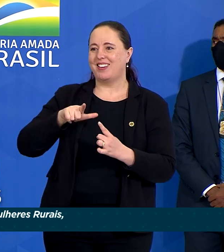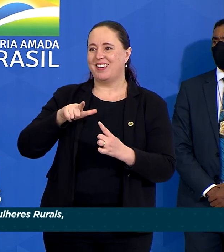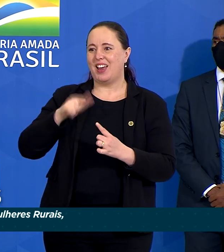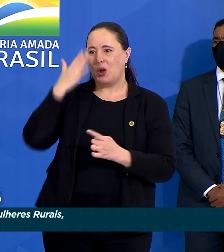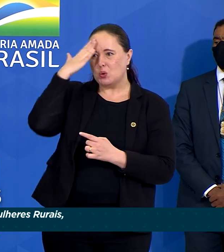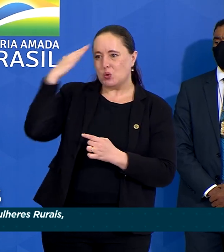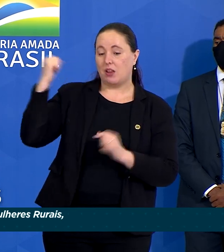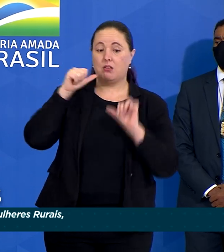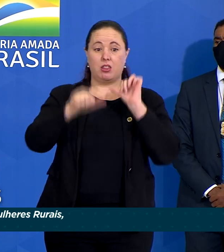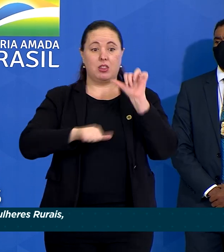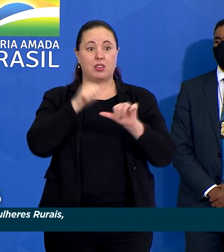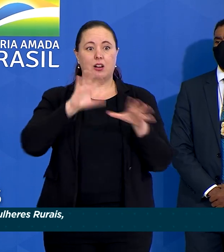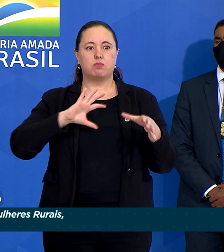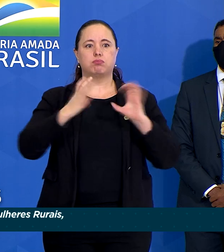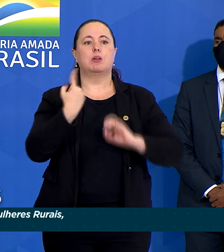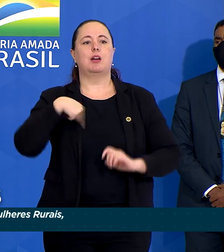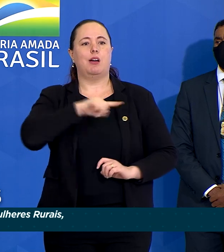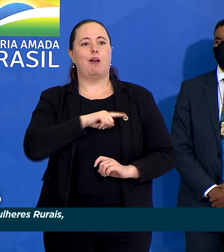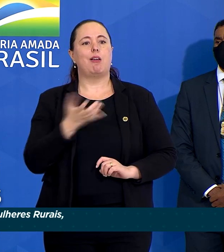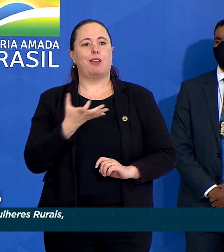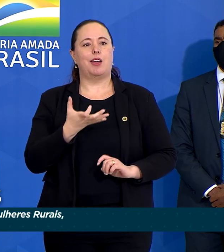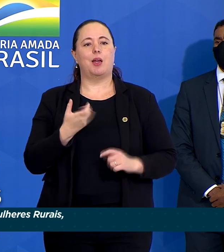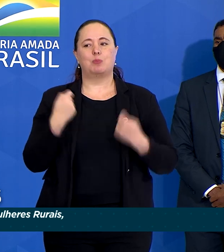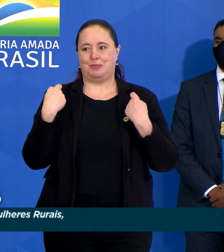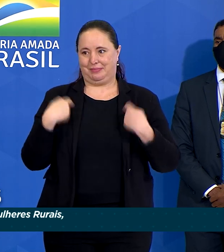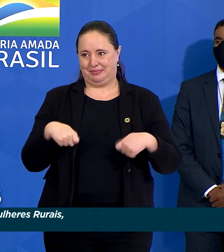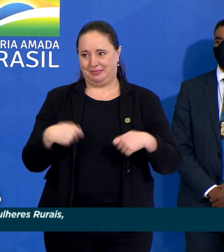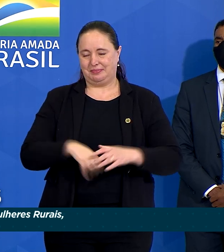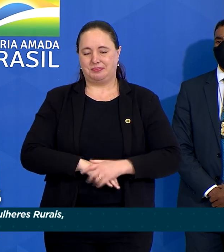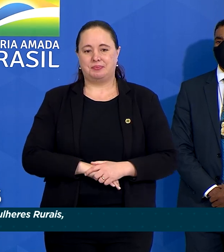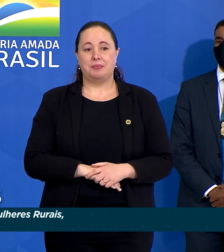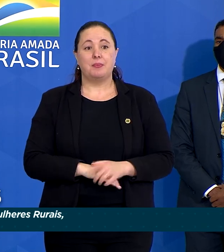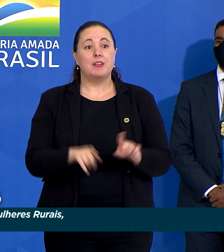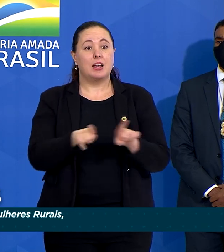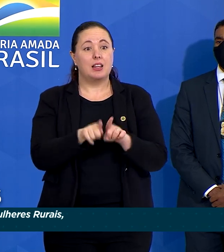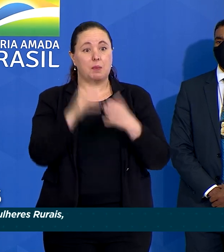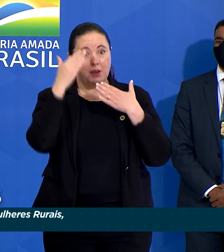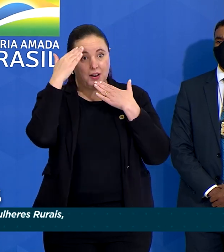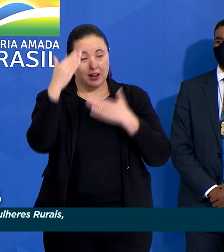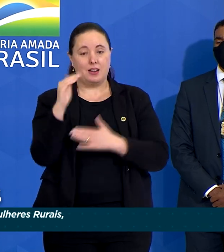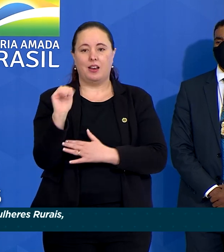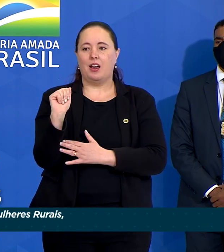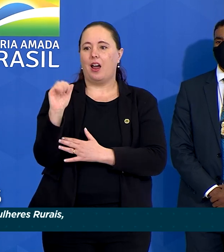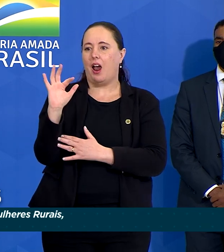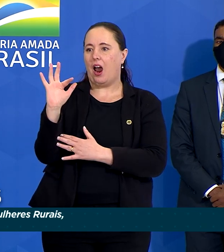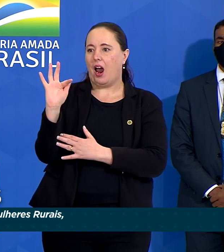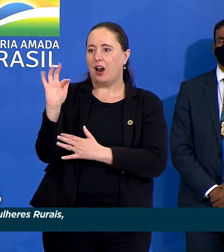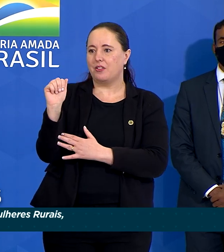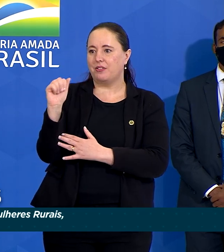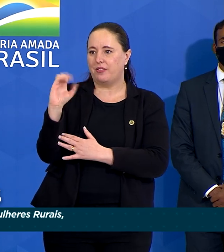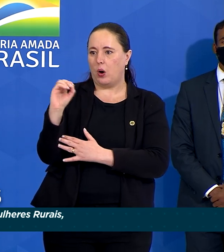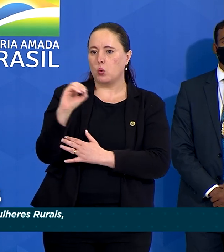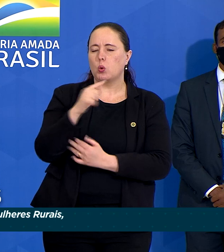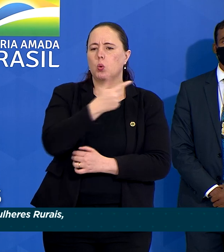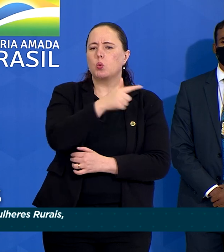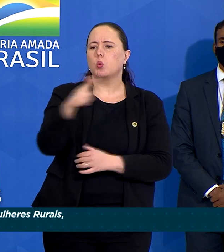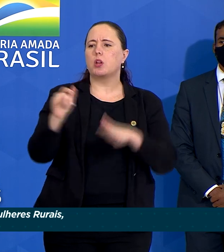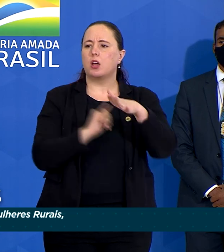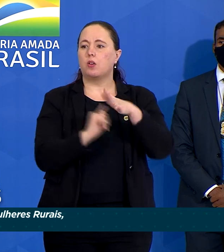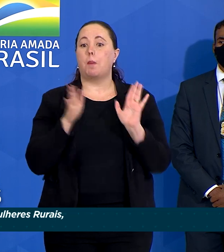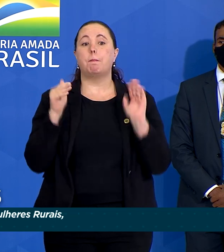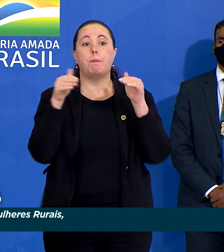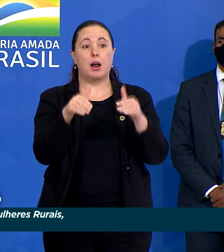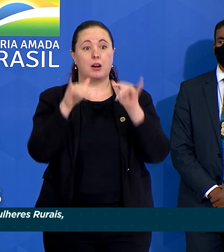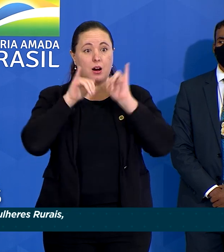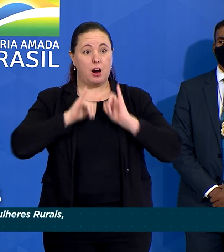transformadores que tanto nós precisamos. Quero também agradecer a FAO e as demais entidades participantes